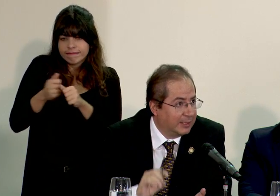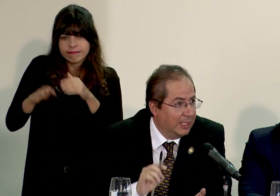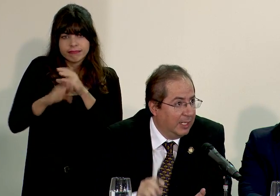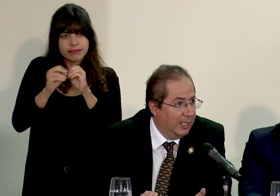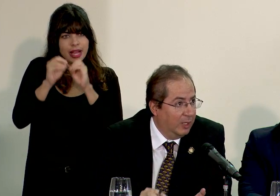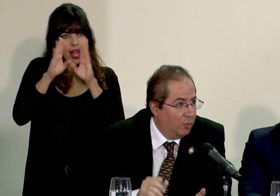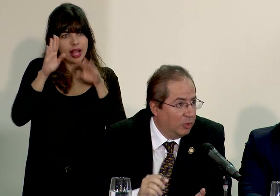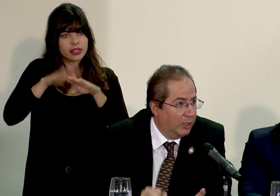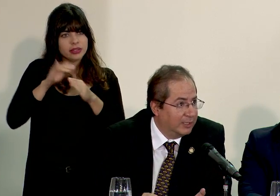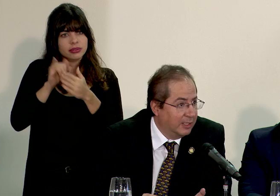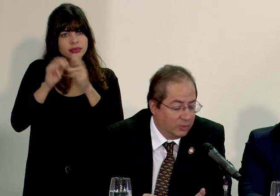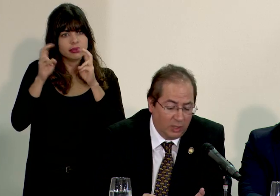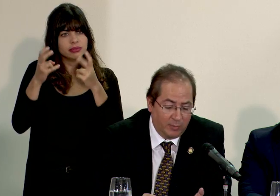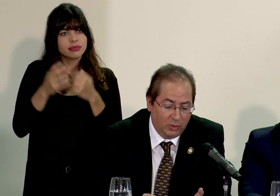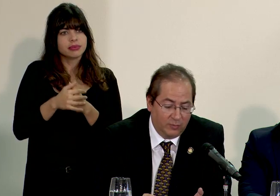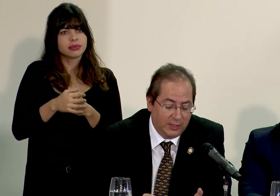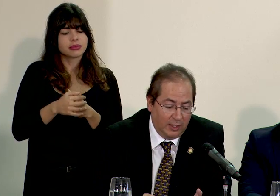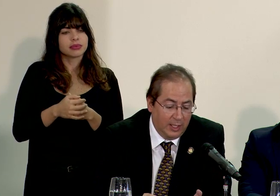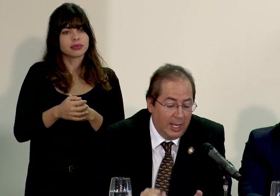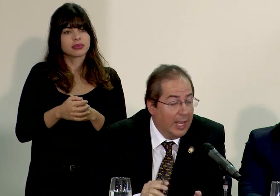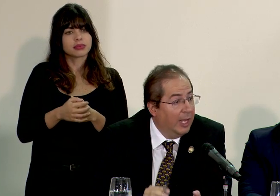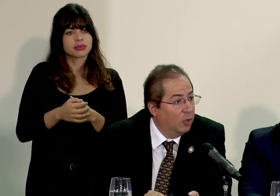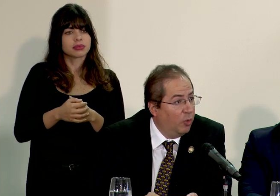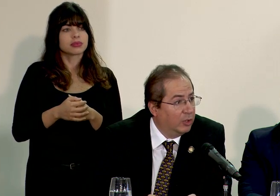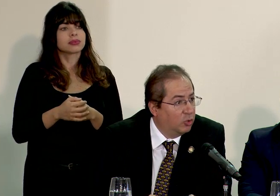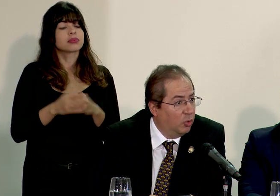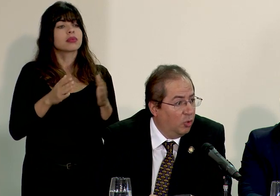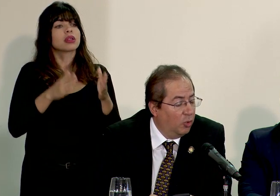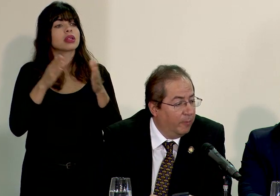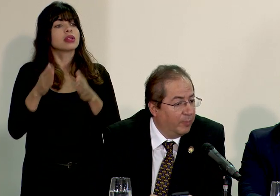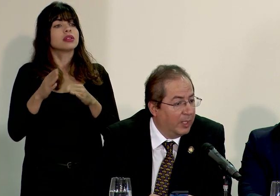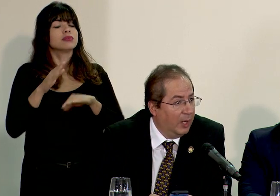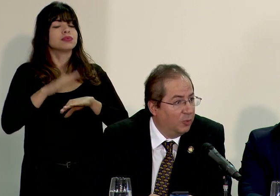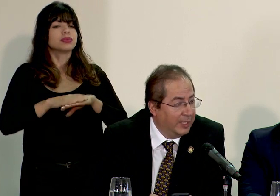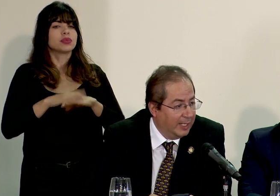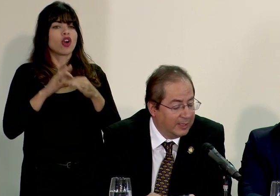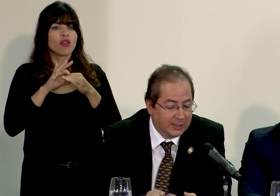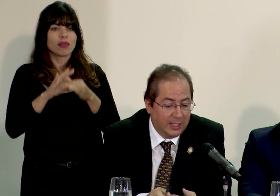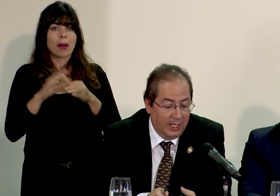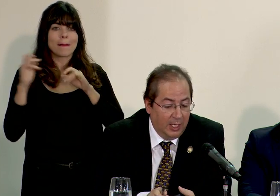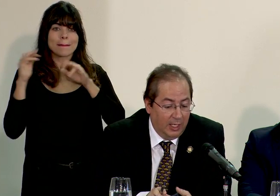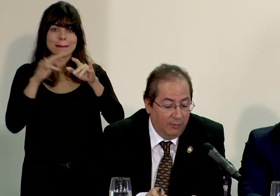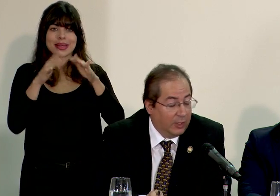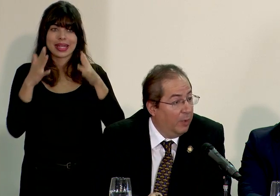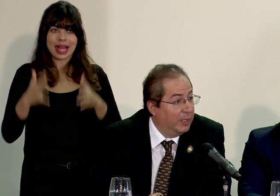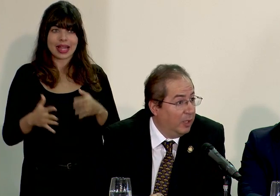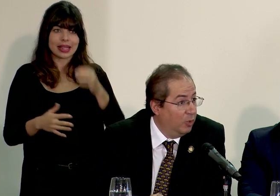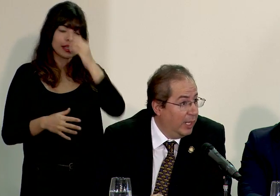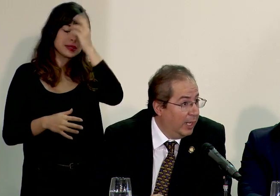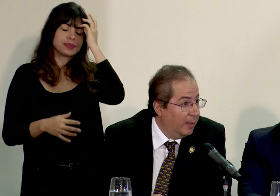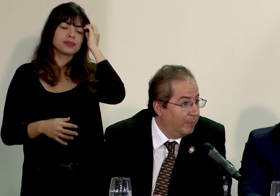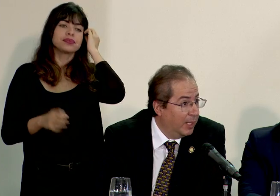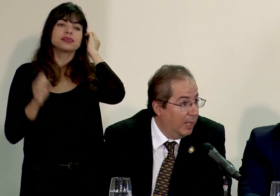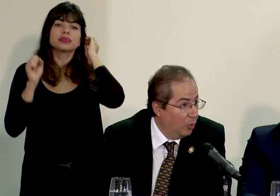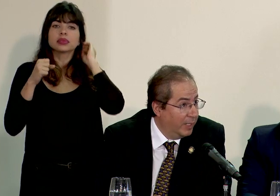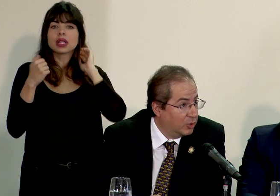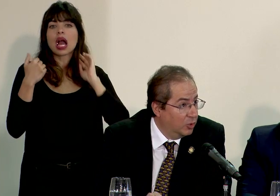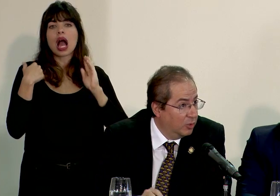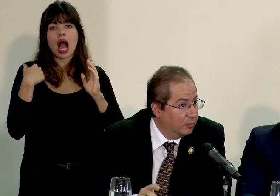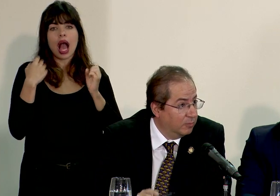más claras en cuanto a la asignación de la pauta oficial. En cuanto a los migrantes efectivamente hay una